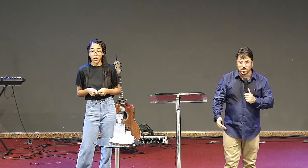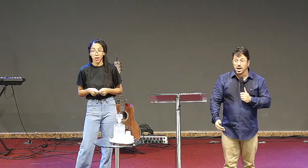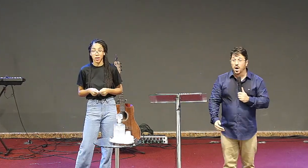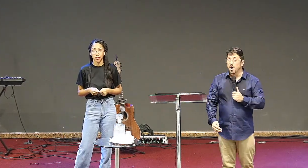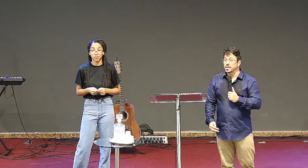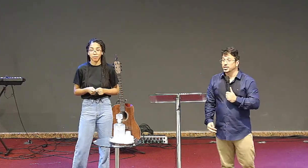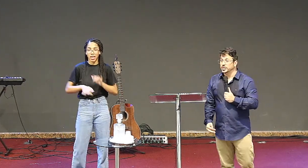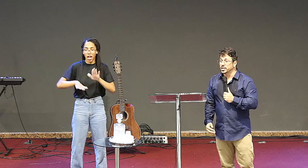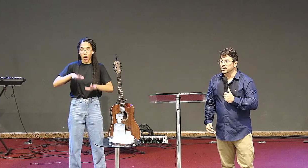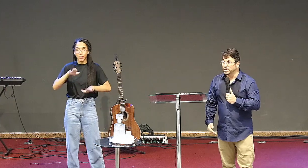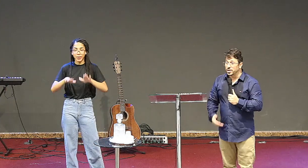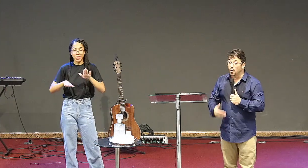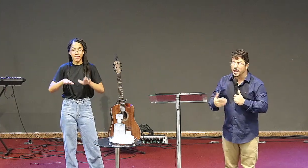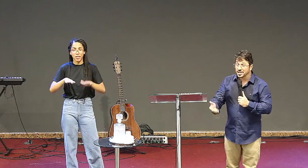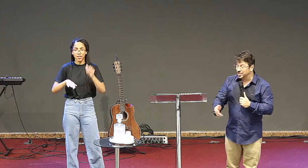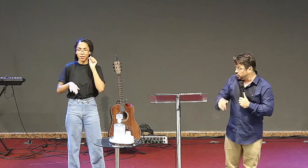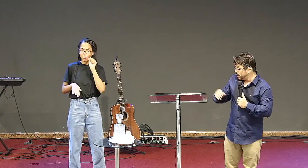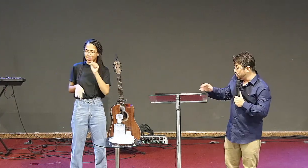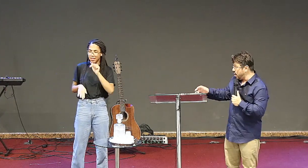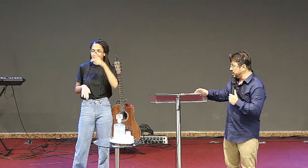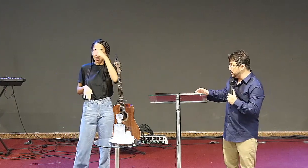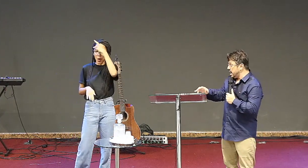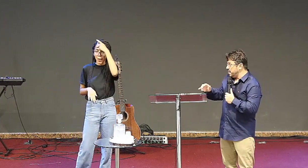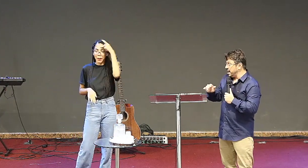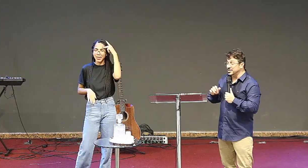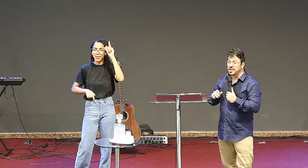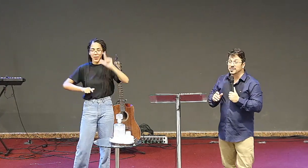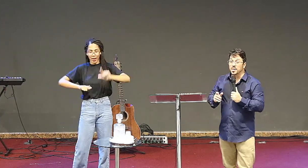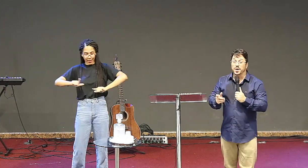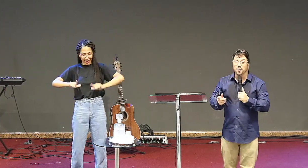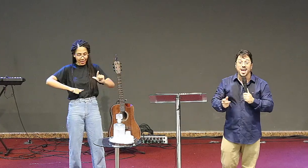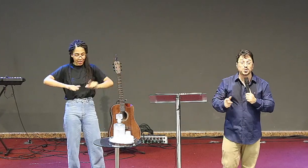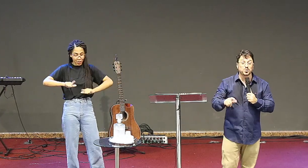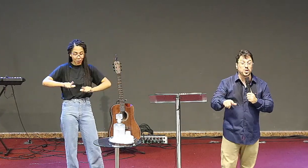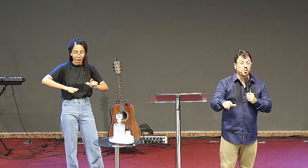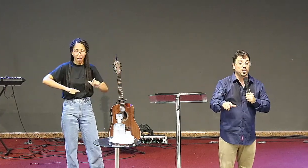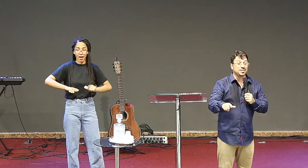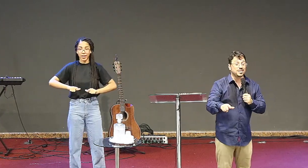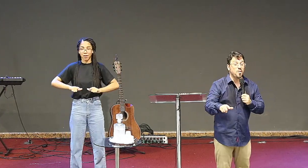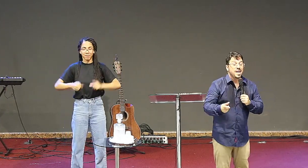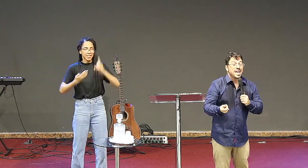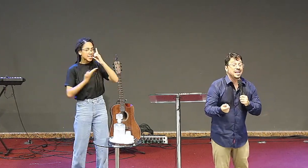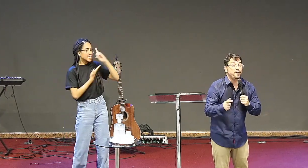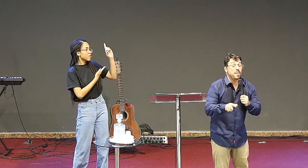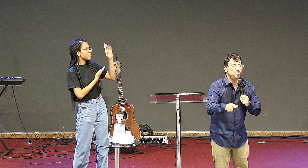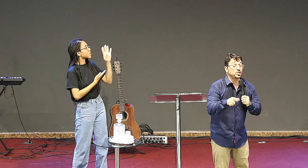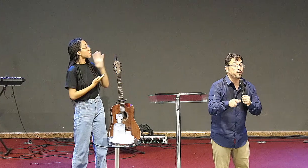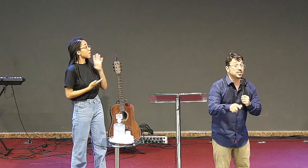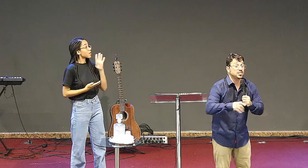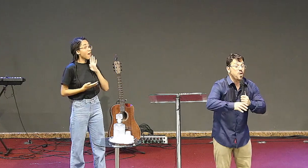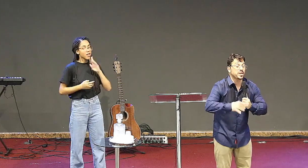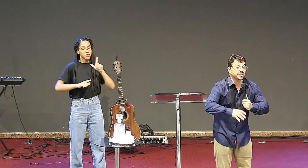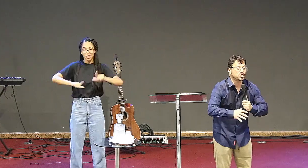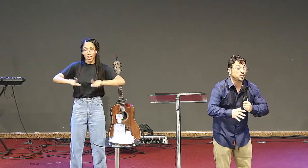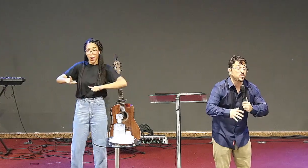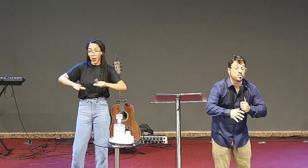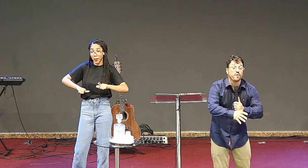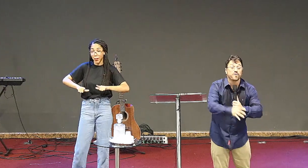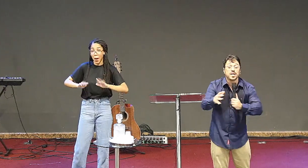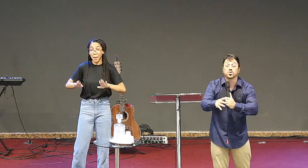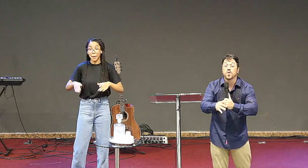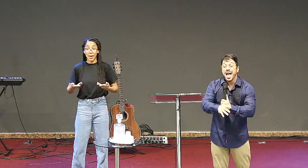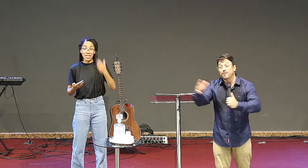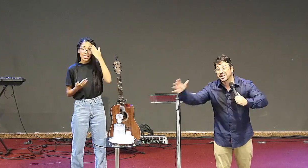trabalho na obra de Deus, e ele conhece as suas obras, mas ele também conhece o seu coração, ele vê a motivação que tem te